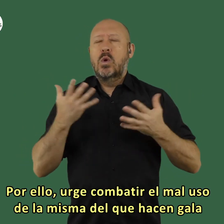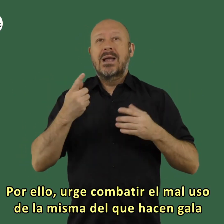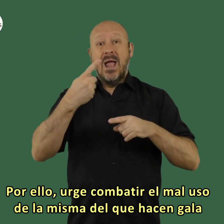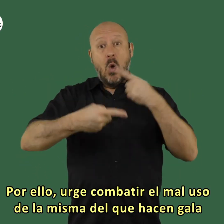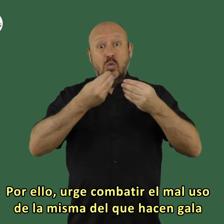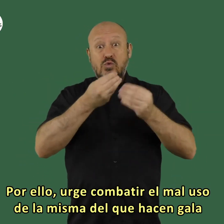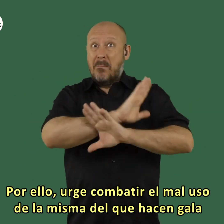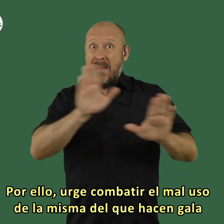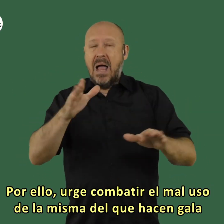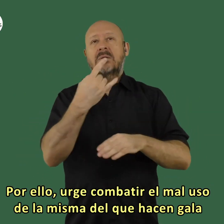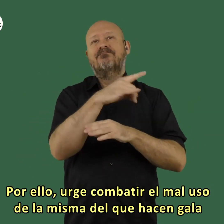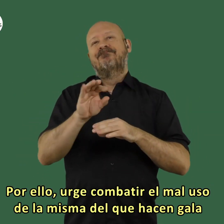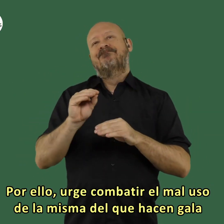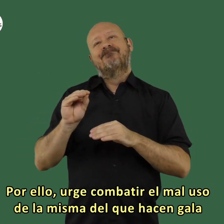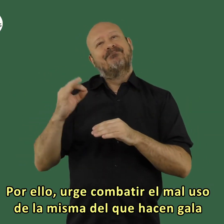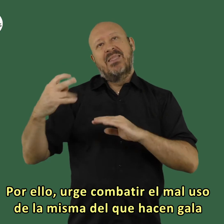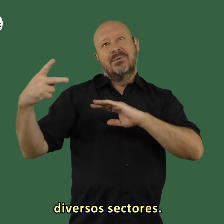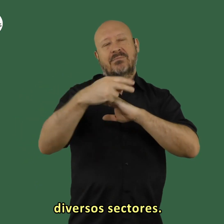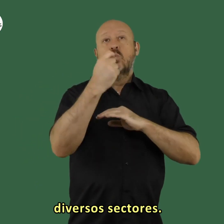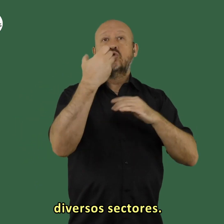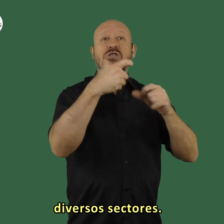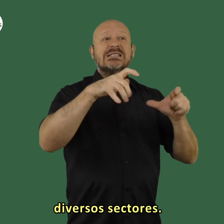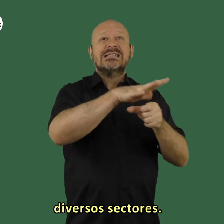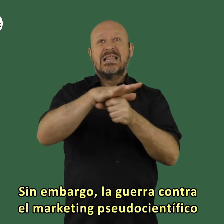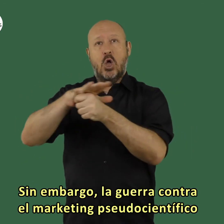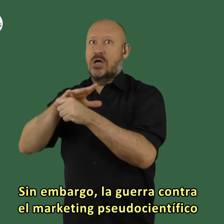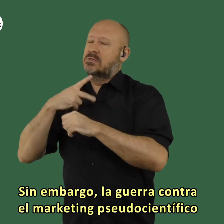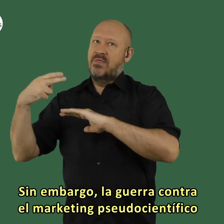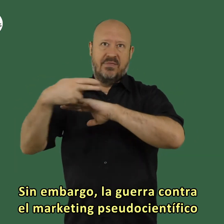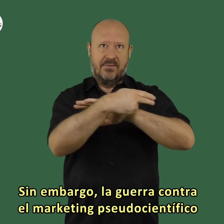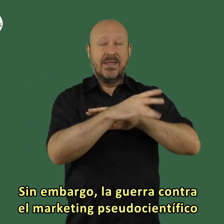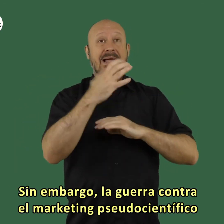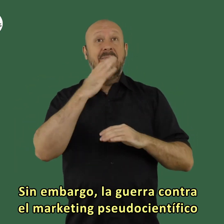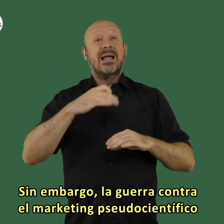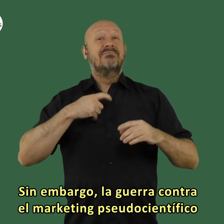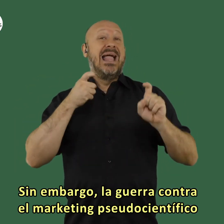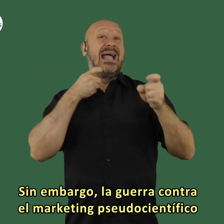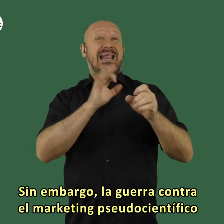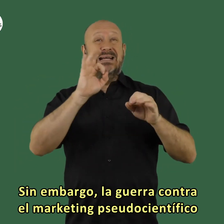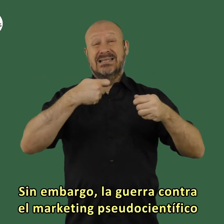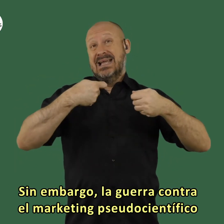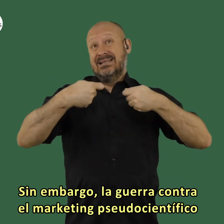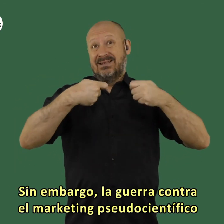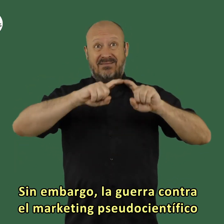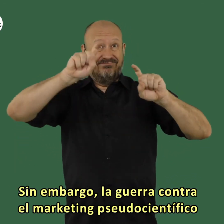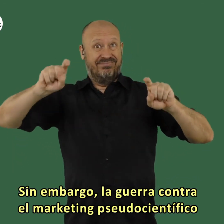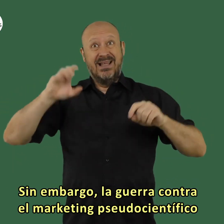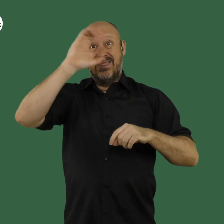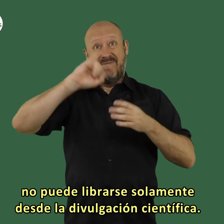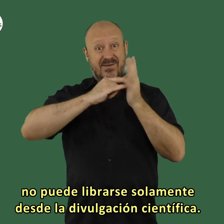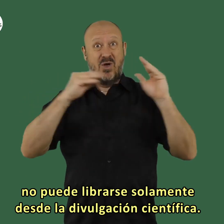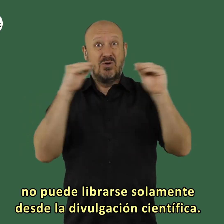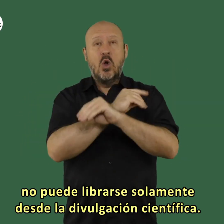urge combatir el mal uso de la misma del que hacen gala diversos sectores sin embargo la guerra contra el marketing